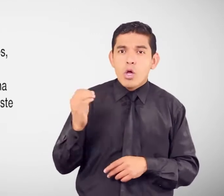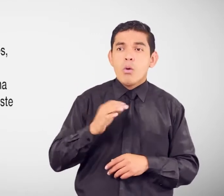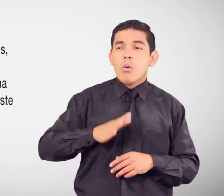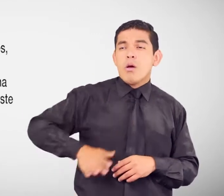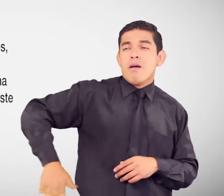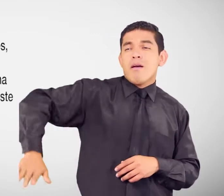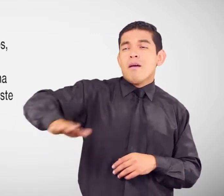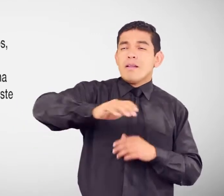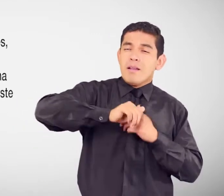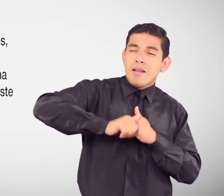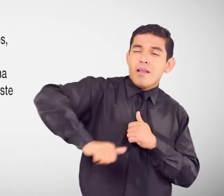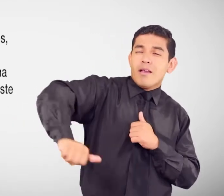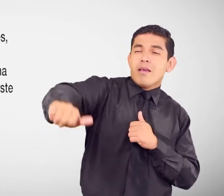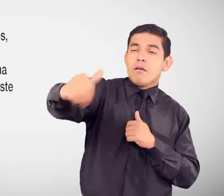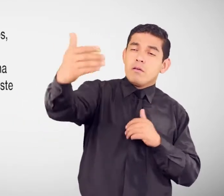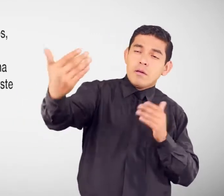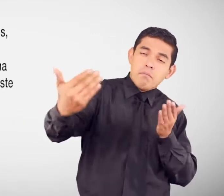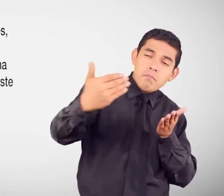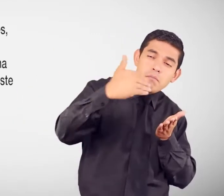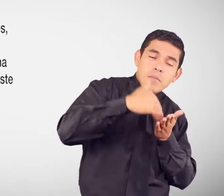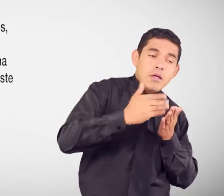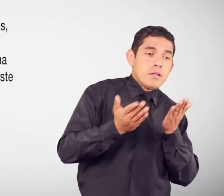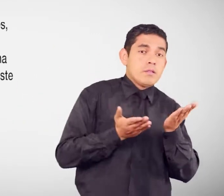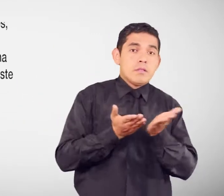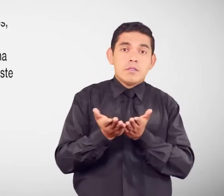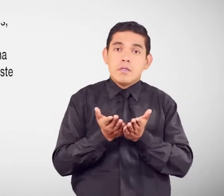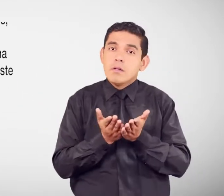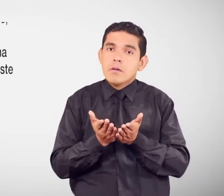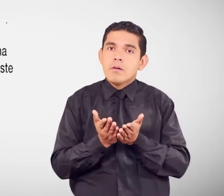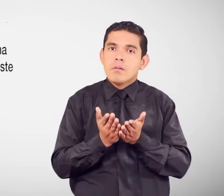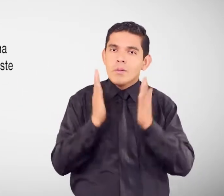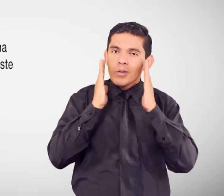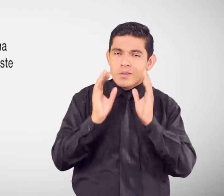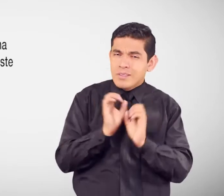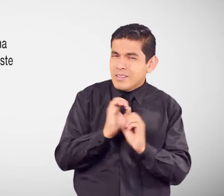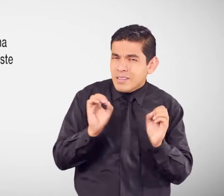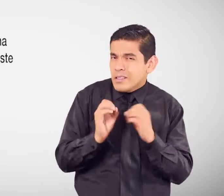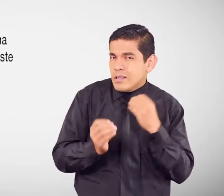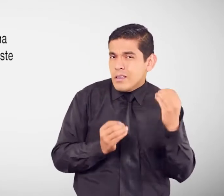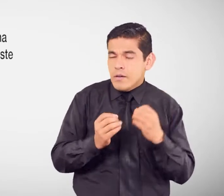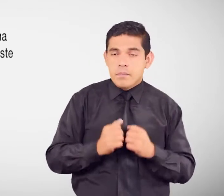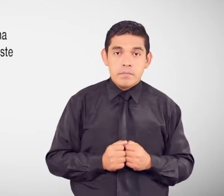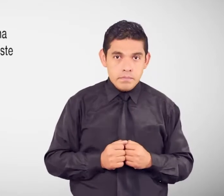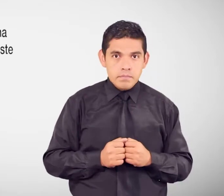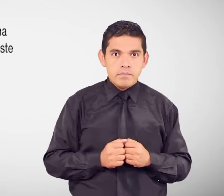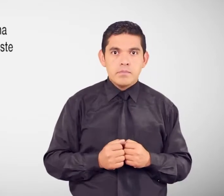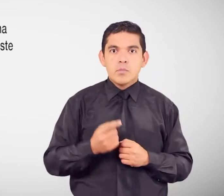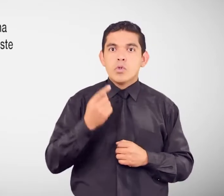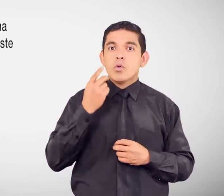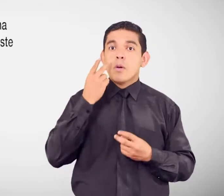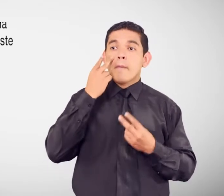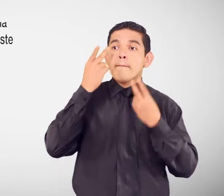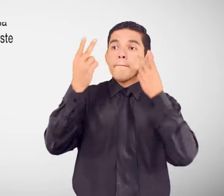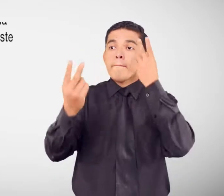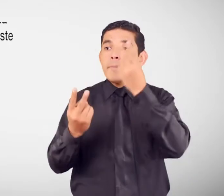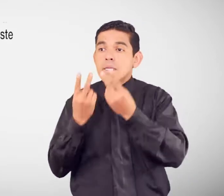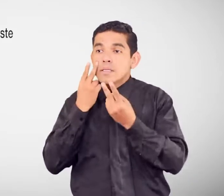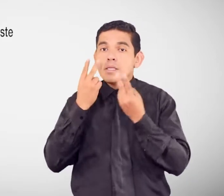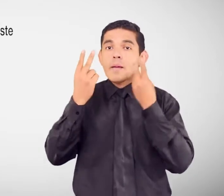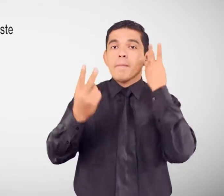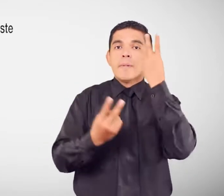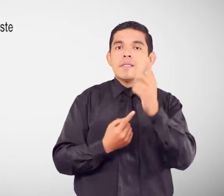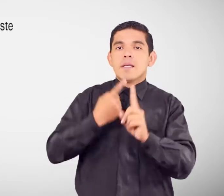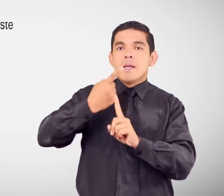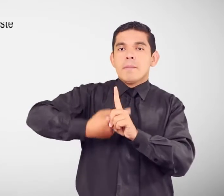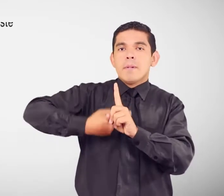otros servicios Realizan dos visitas Domiciliarias al mes Por el tiempo de dos horas Se debe cumplir Todos los requisitos